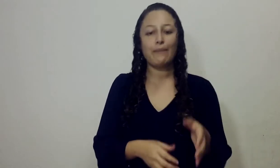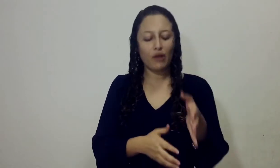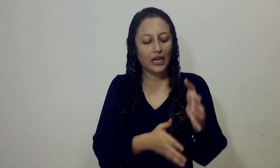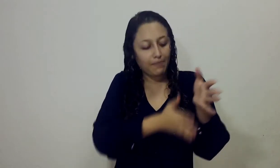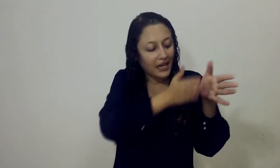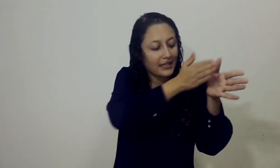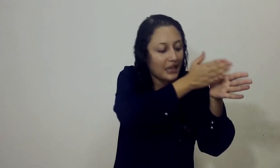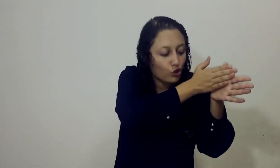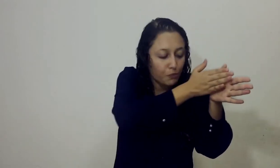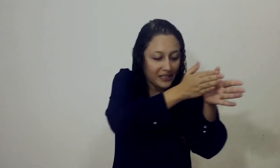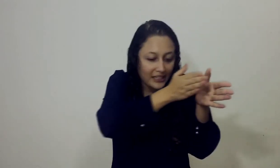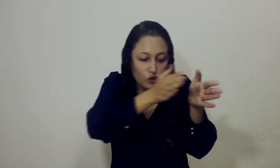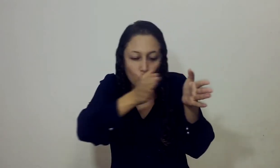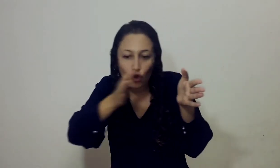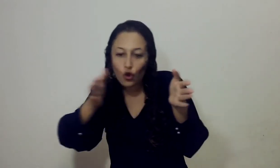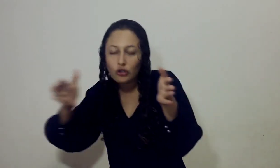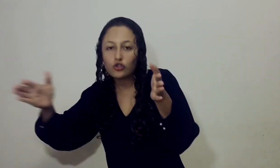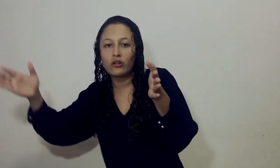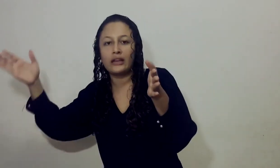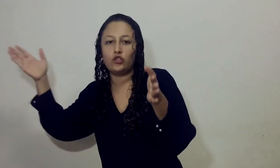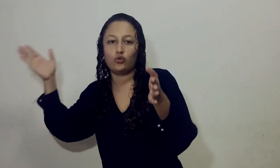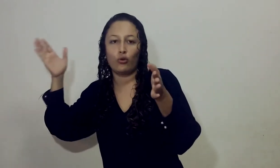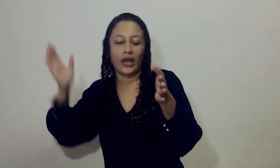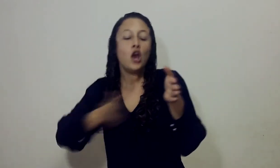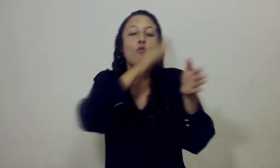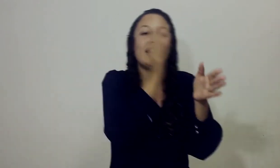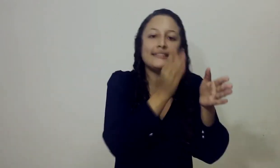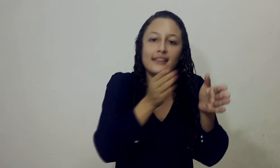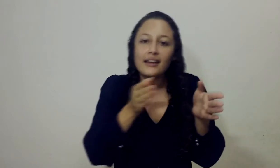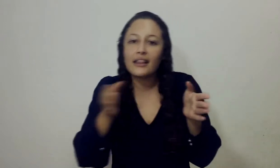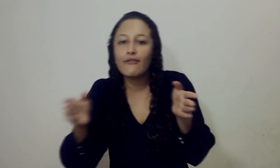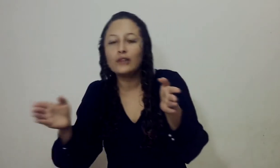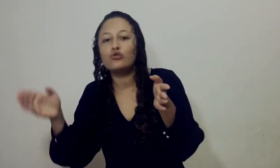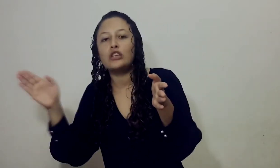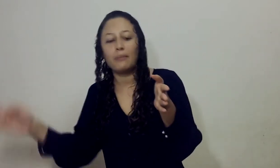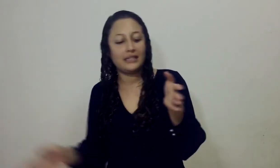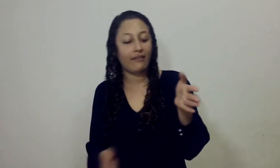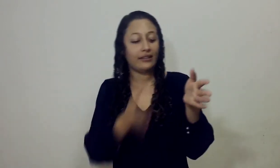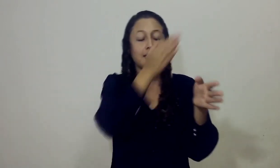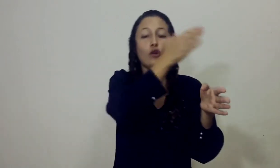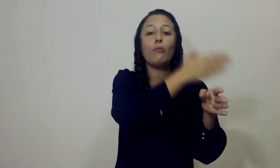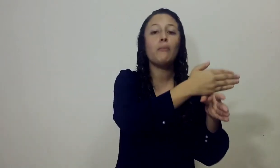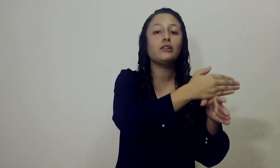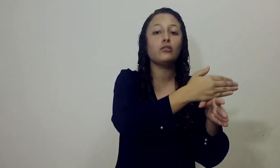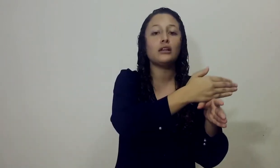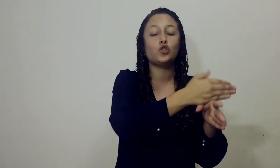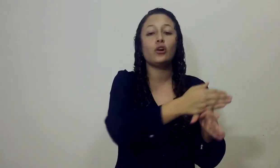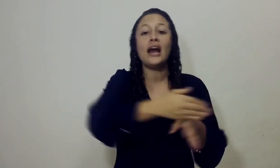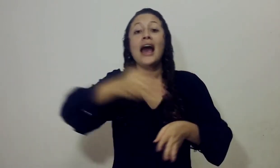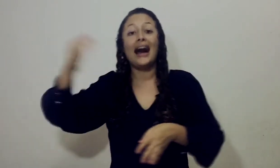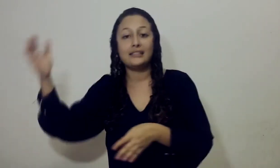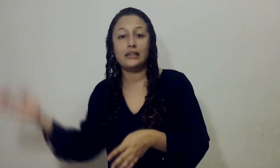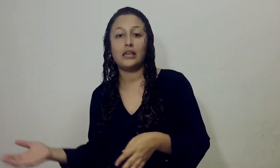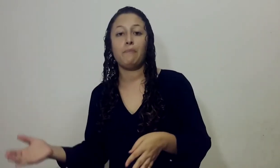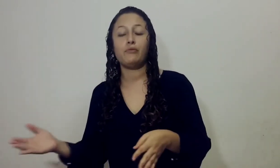profecía apocalíptica se nos presenta un curso de la historia Una serie de eventos que me llevan desde un momento de la